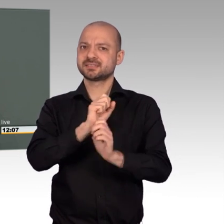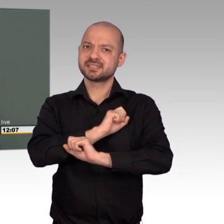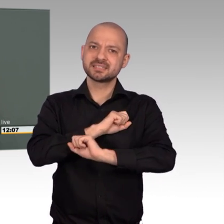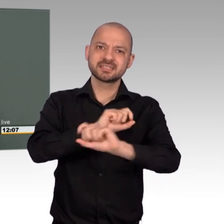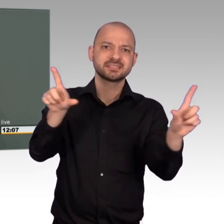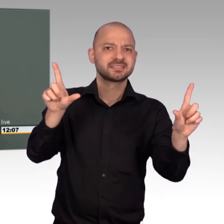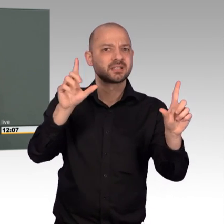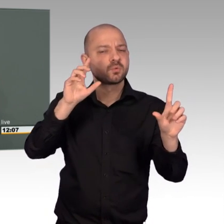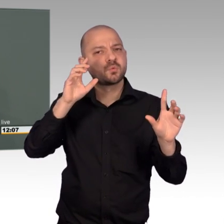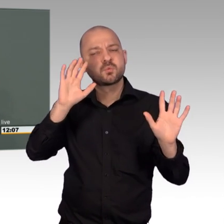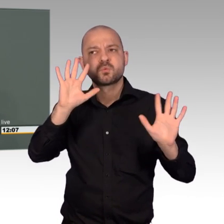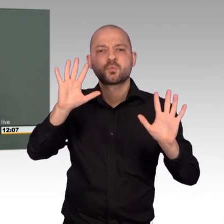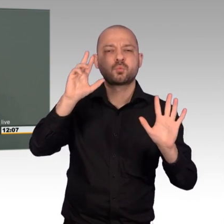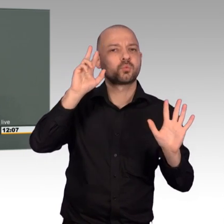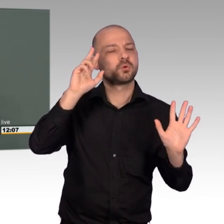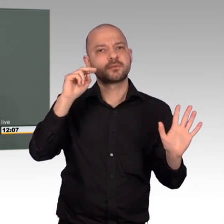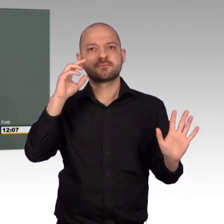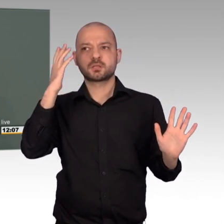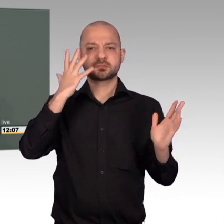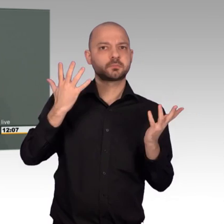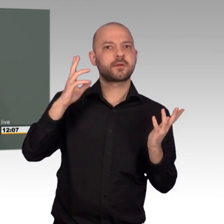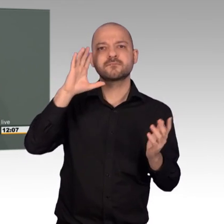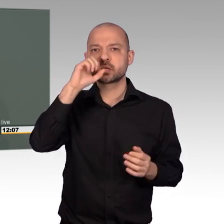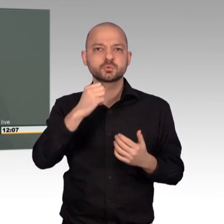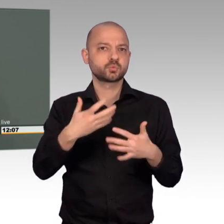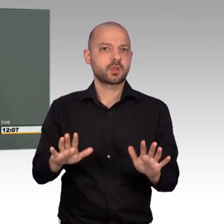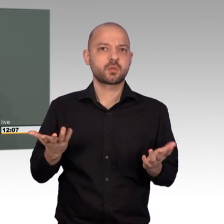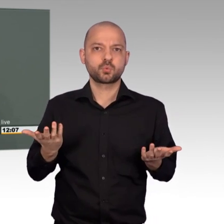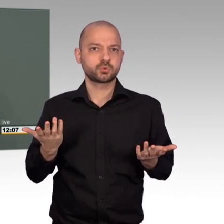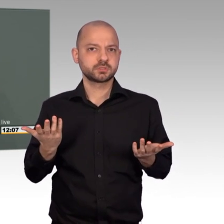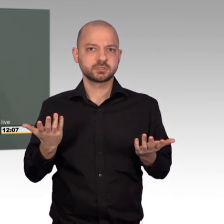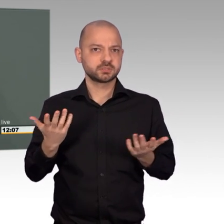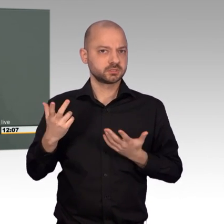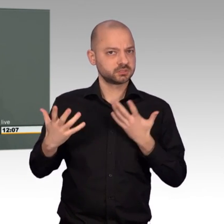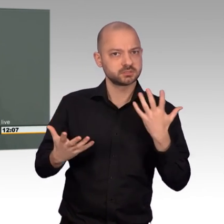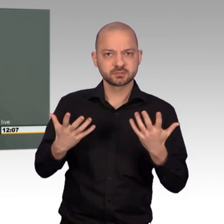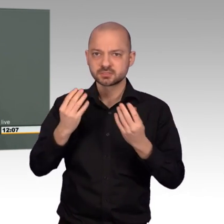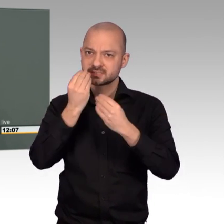diejenigen, die das Leid verursachen, noch Worte, ihre barbarischen Handlungen zu rechtfertigen?